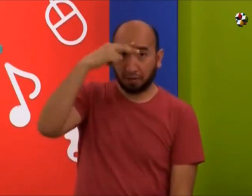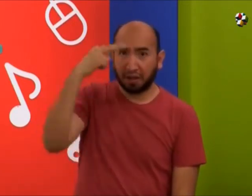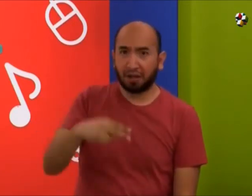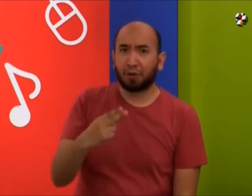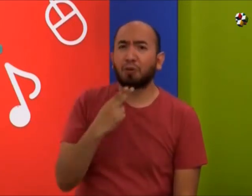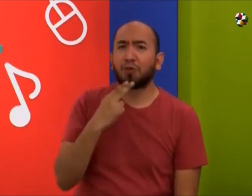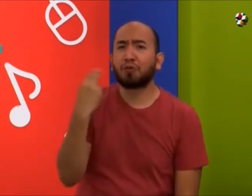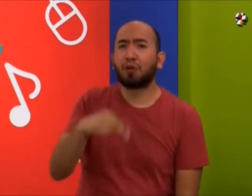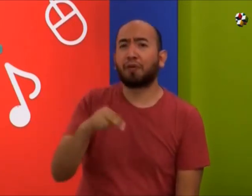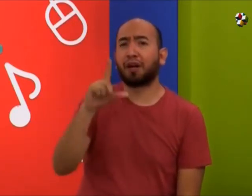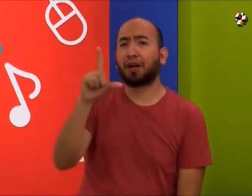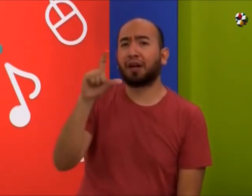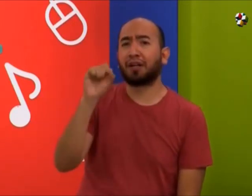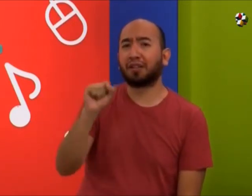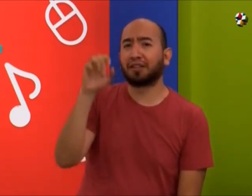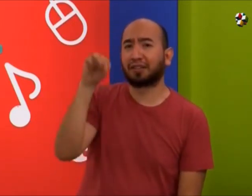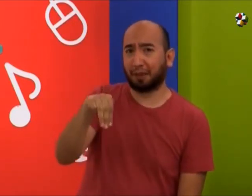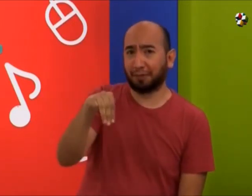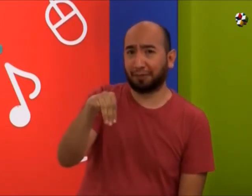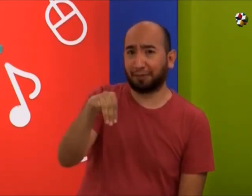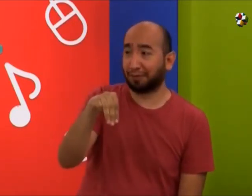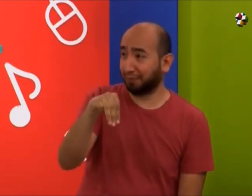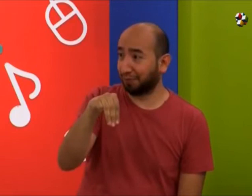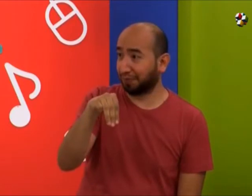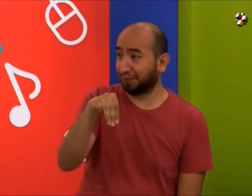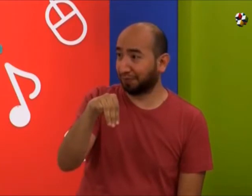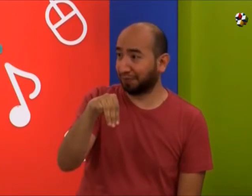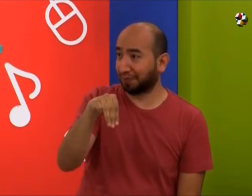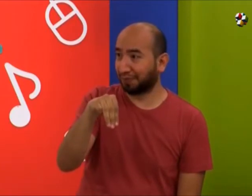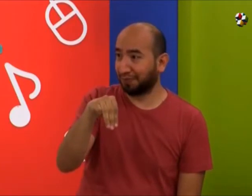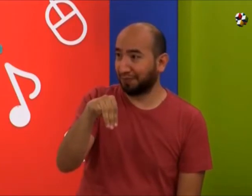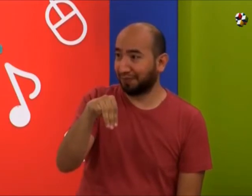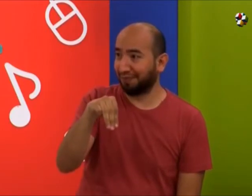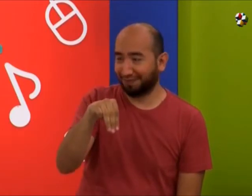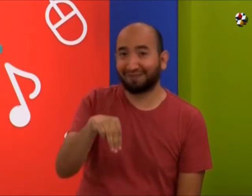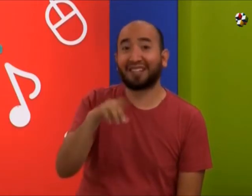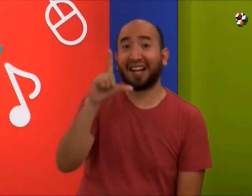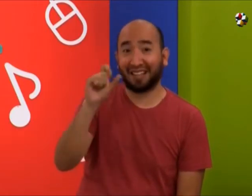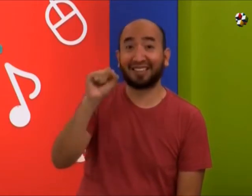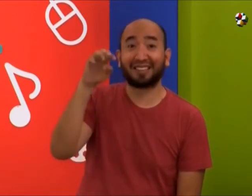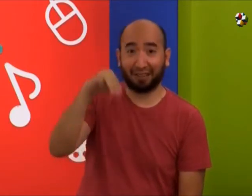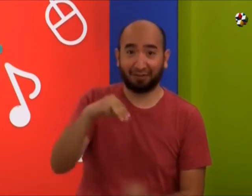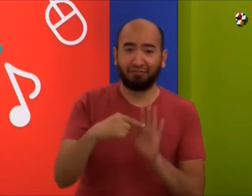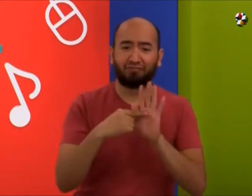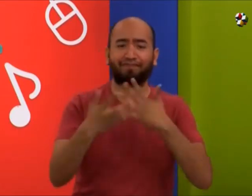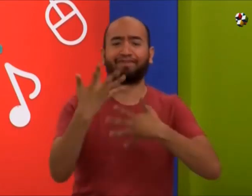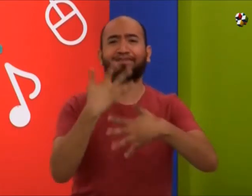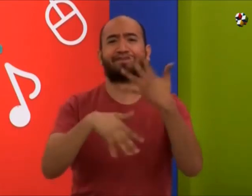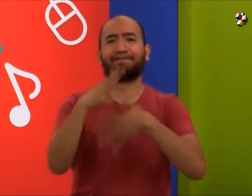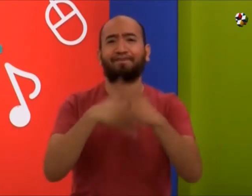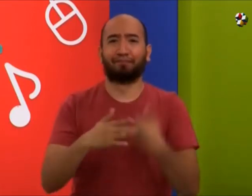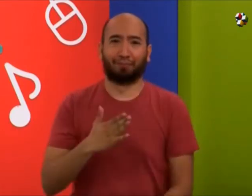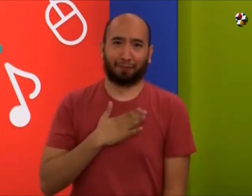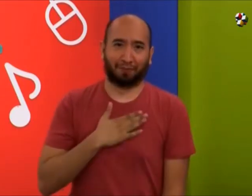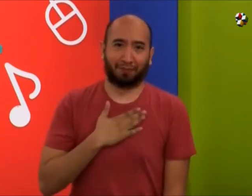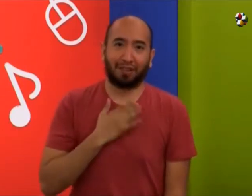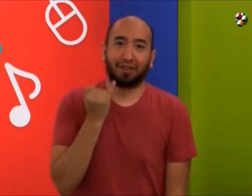Sucede lo mismo en la lengua de señas. Aquí en México es LSM, lengua de señas mexicana. LSM.